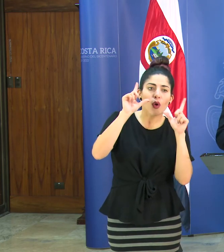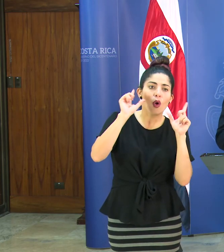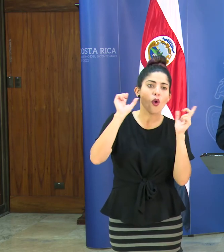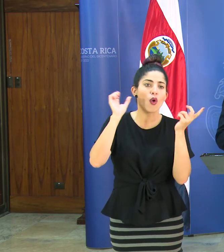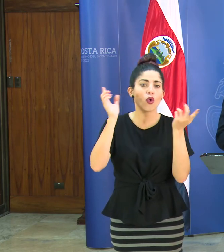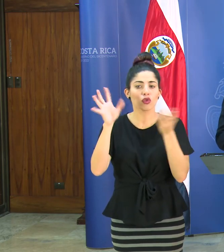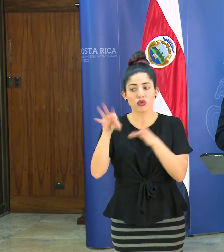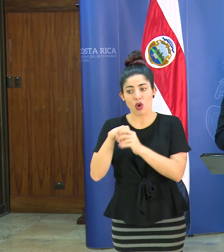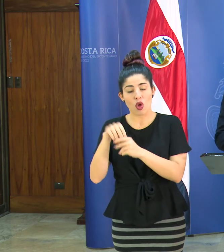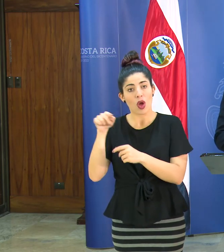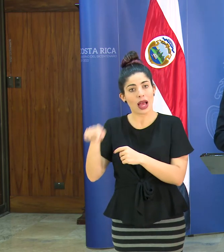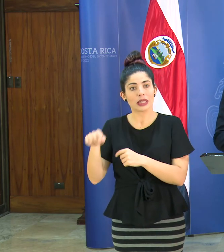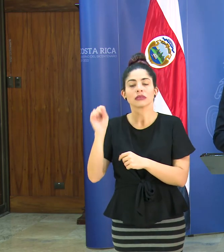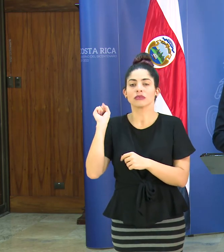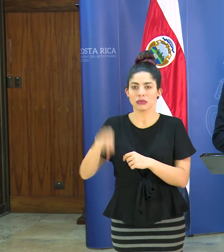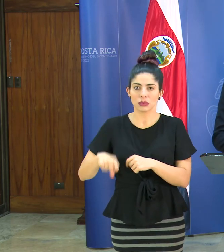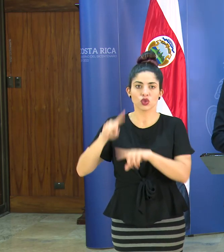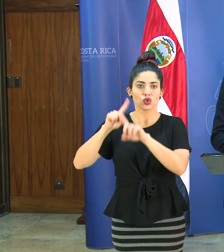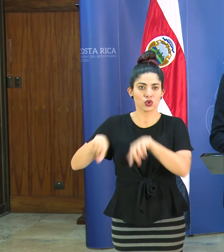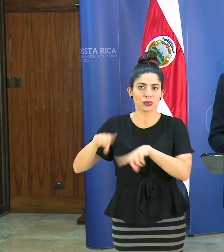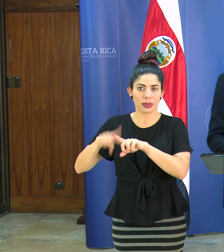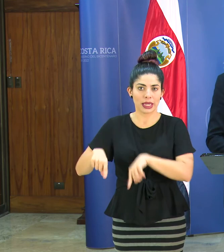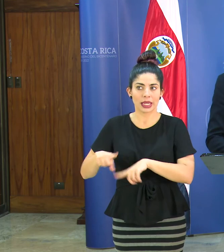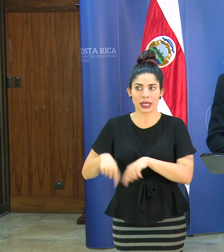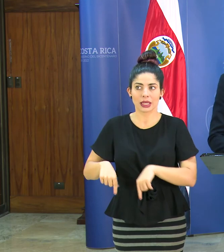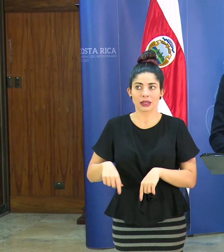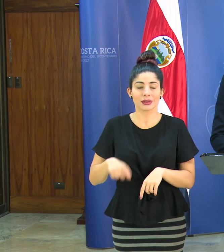eventualmente esos si se van a suspender